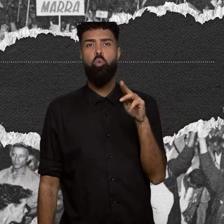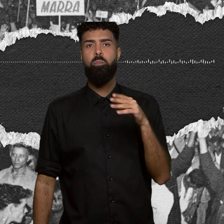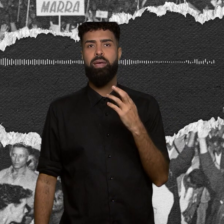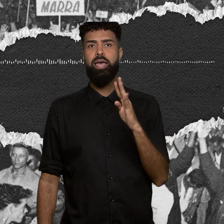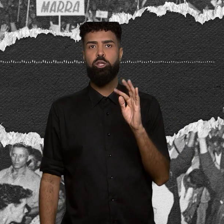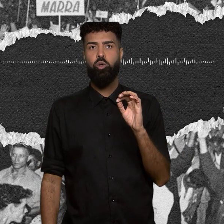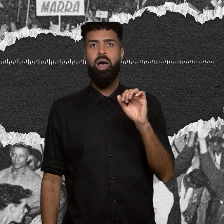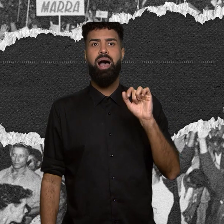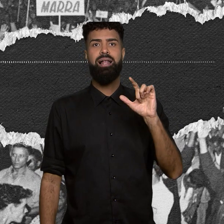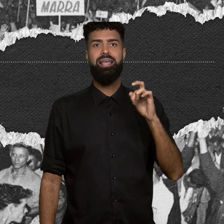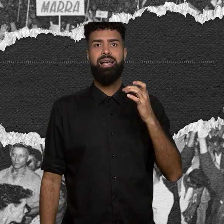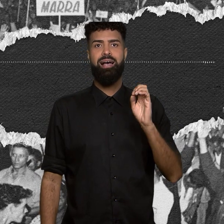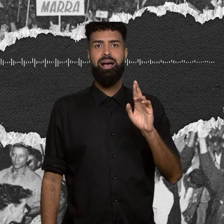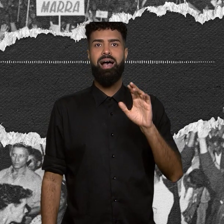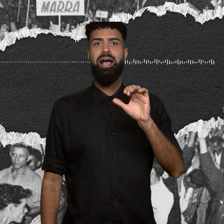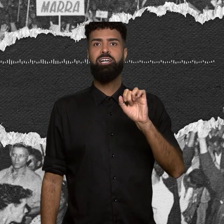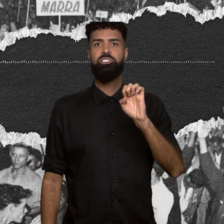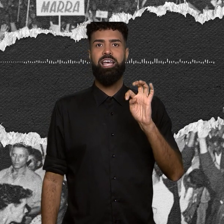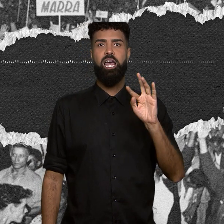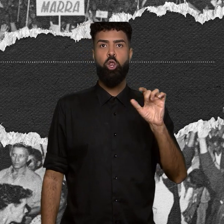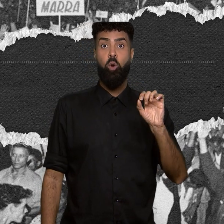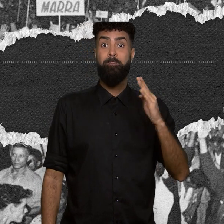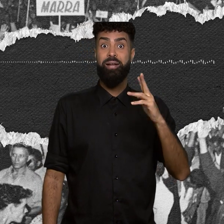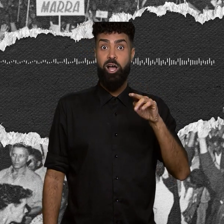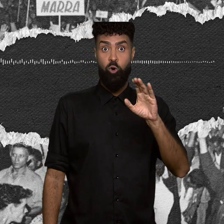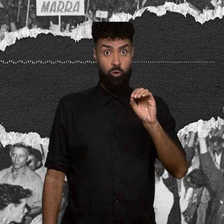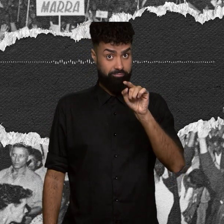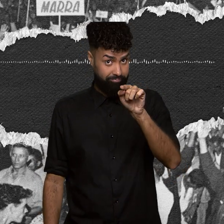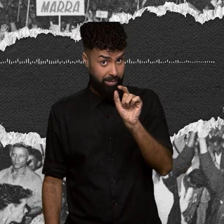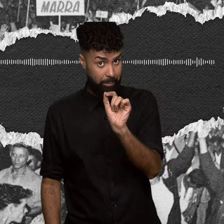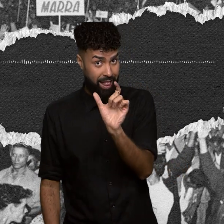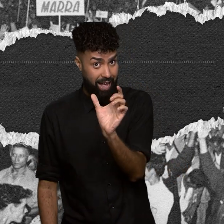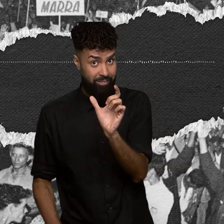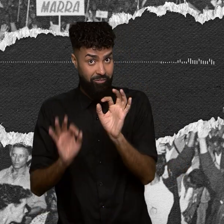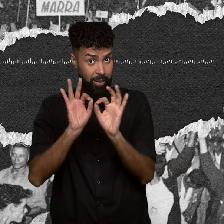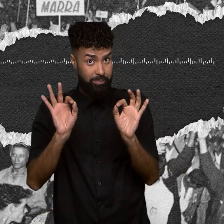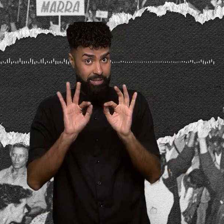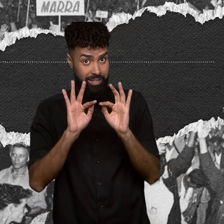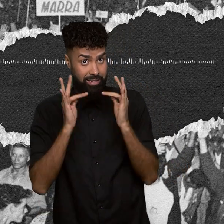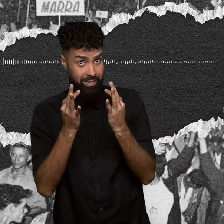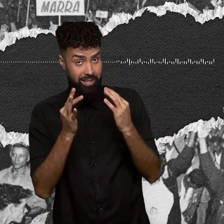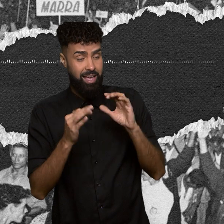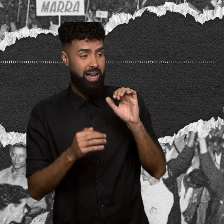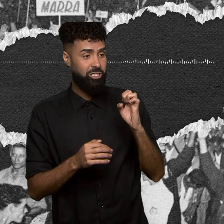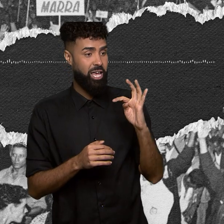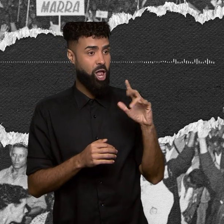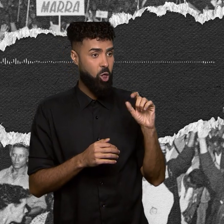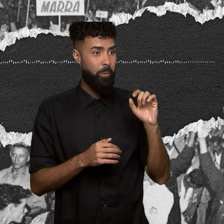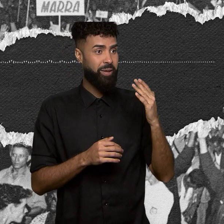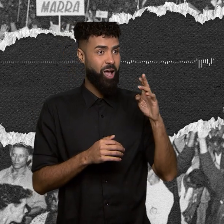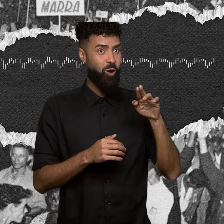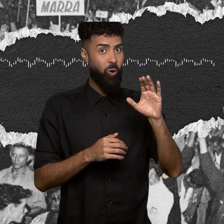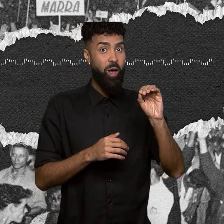Branco. Você ouviu direito. Castelo Branco. O mesmo que viria a ser o primeiro presidente da ditadura.